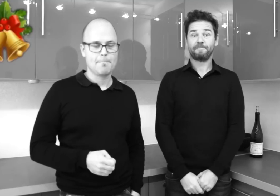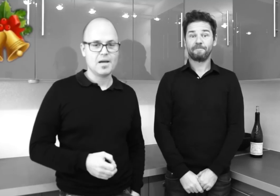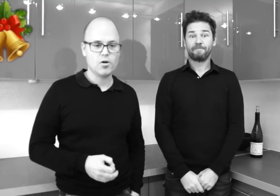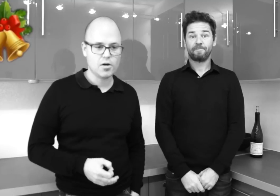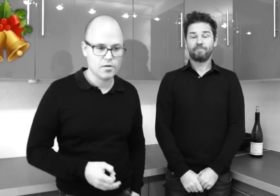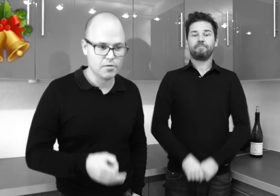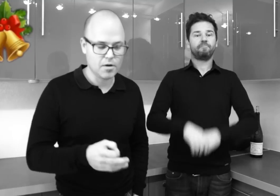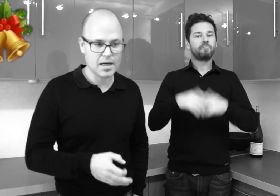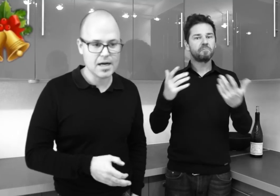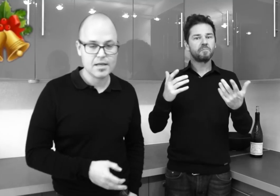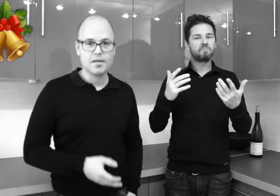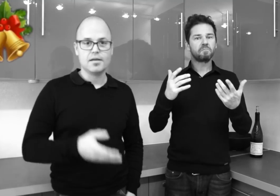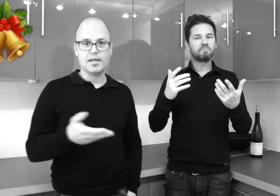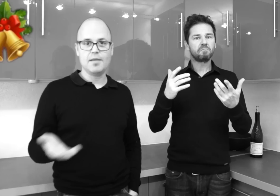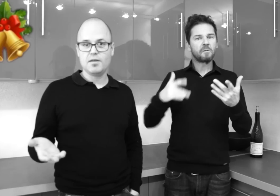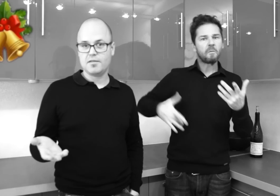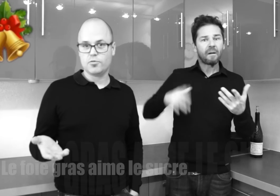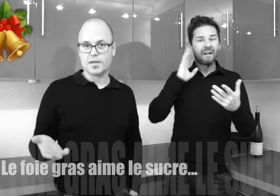Alors, le foie gras, il aime les vins sucrés.